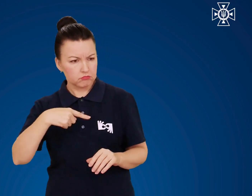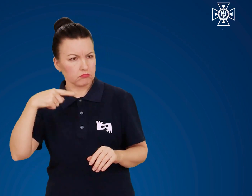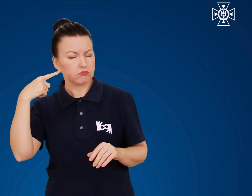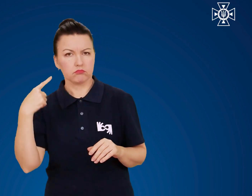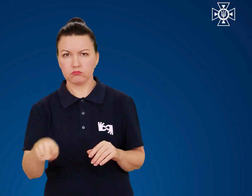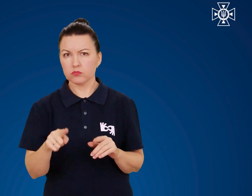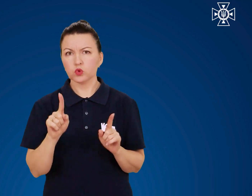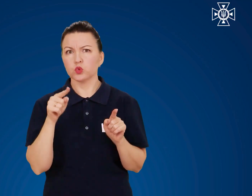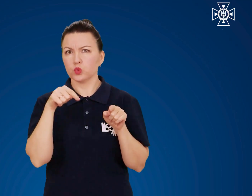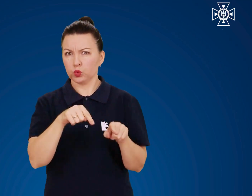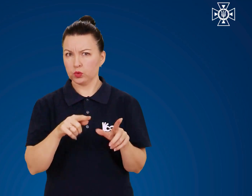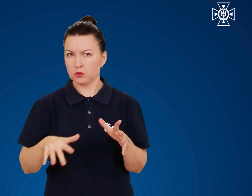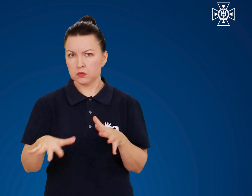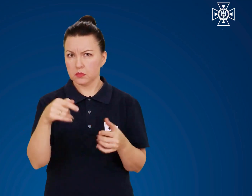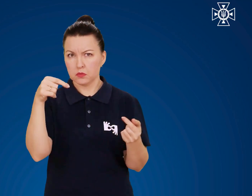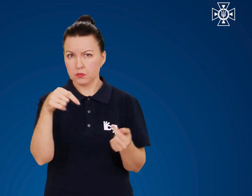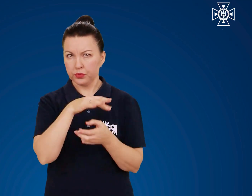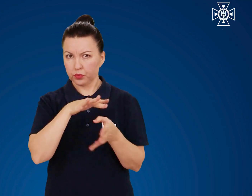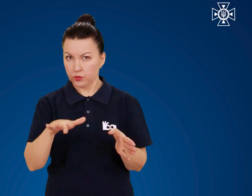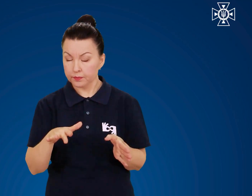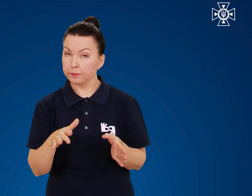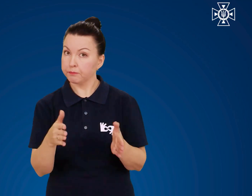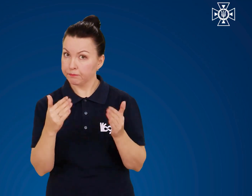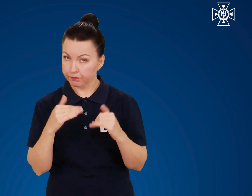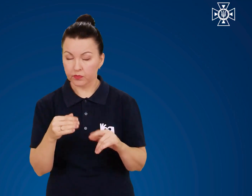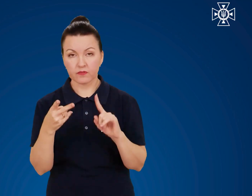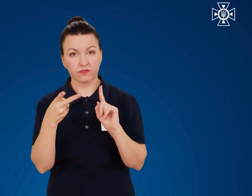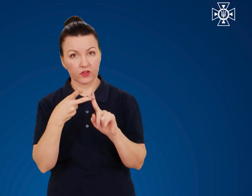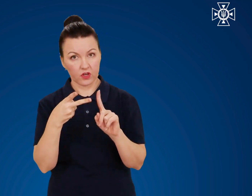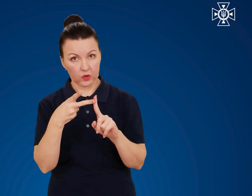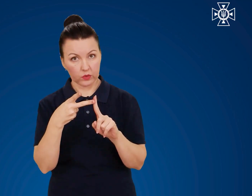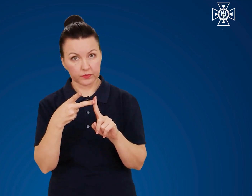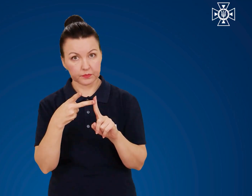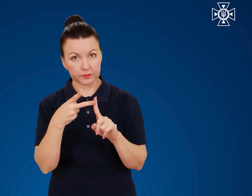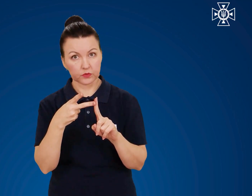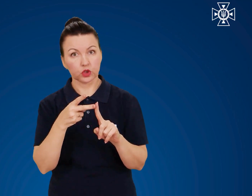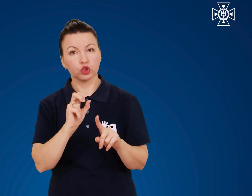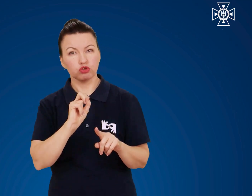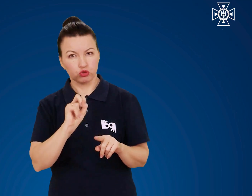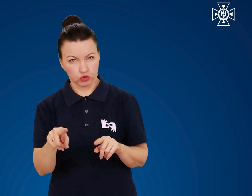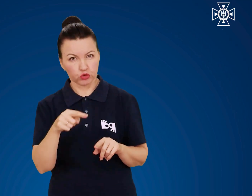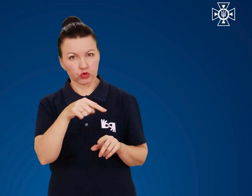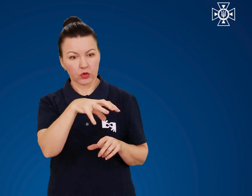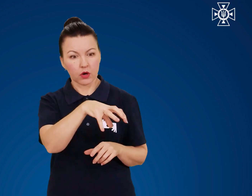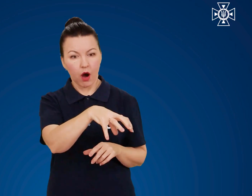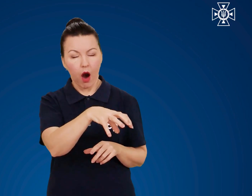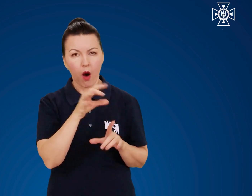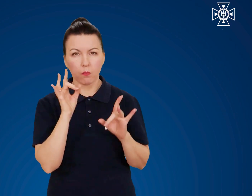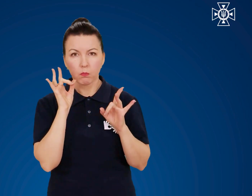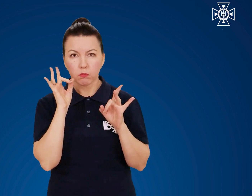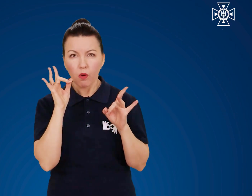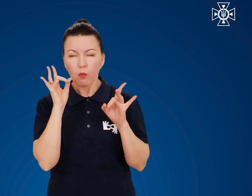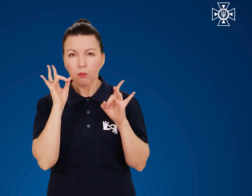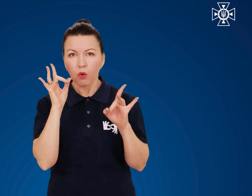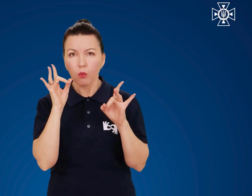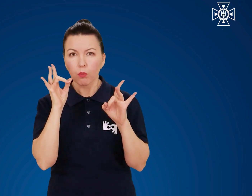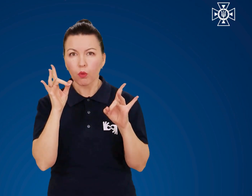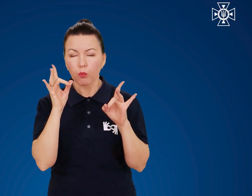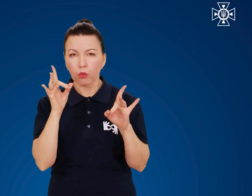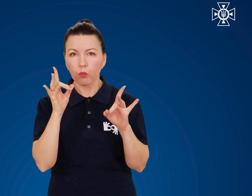чи території. Друге. Наявність звуків, що лунають від предмету,